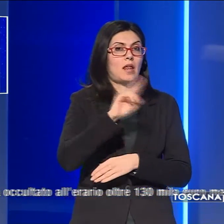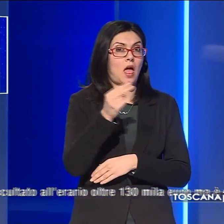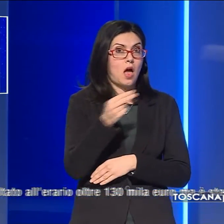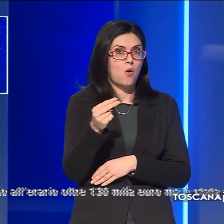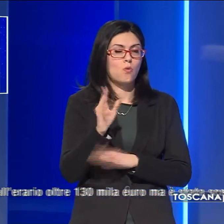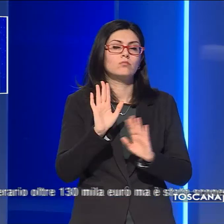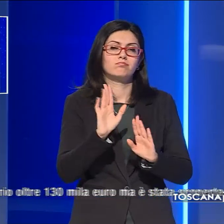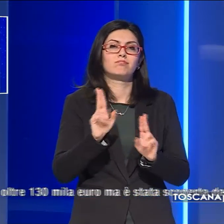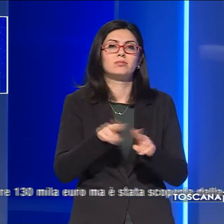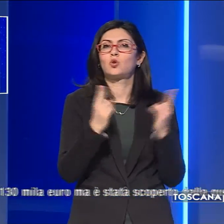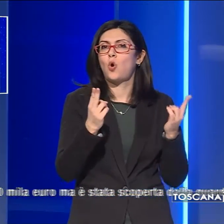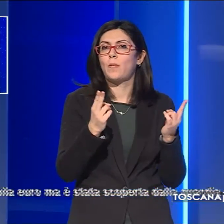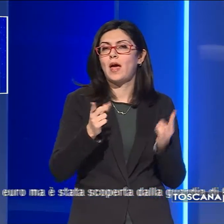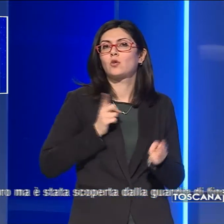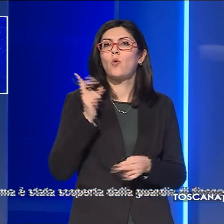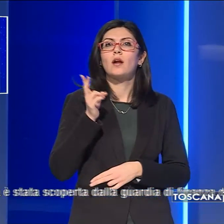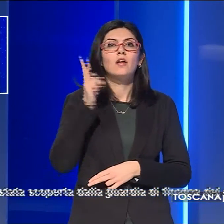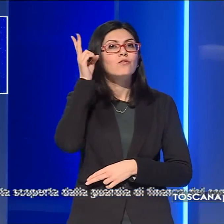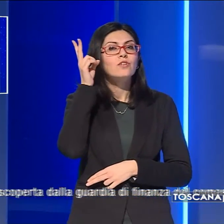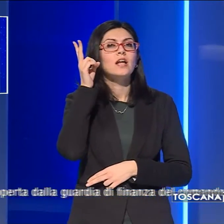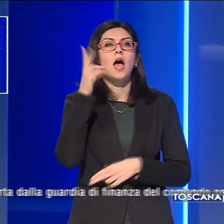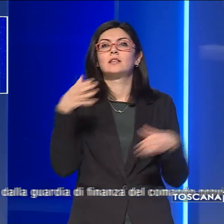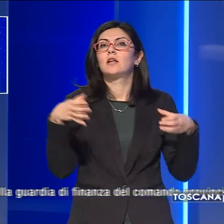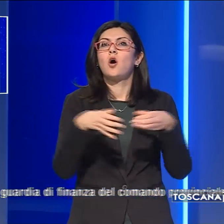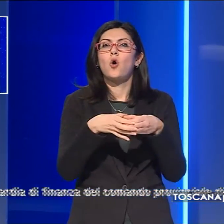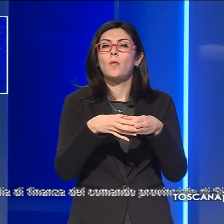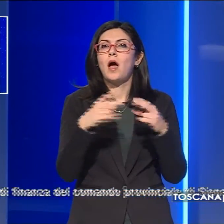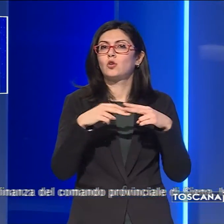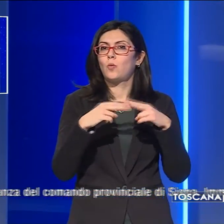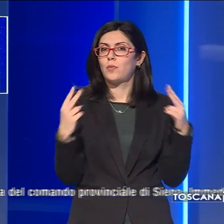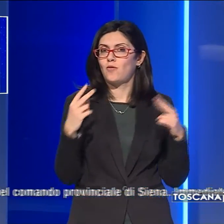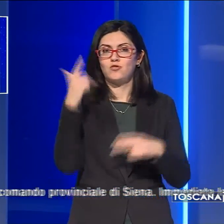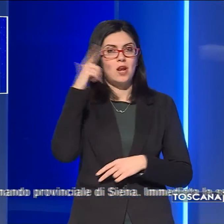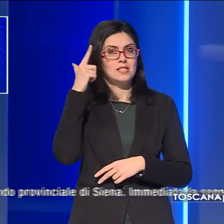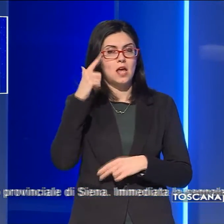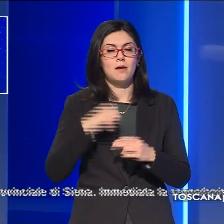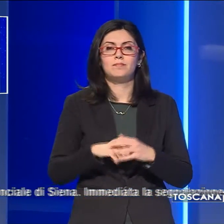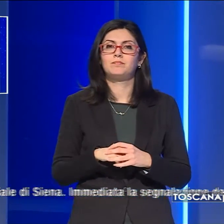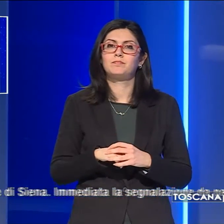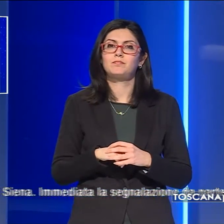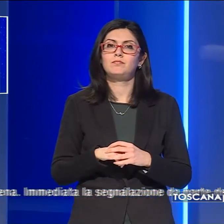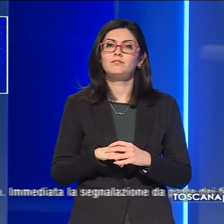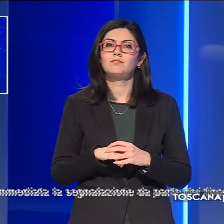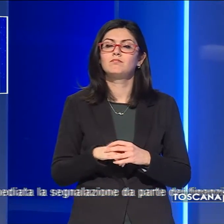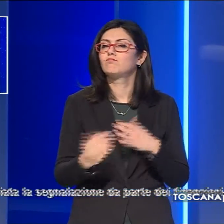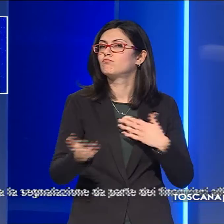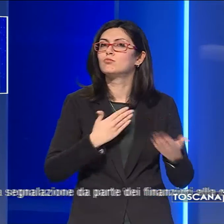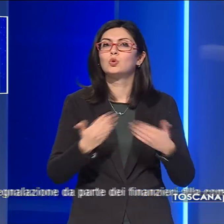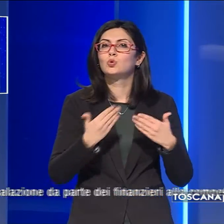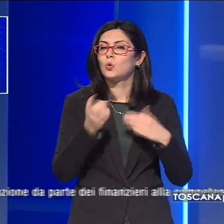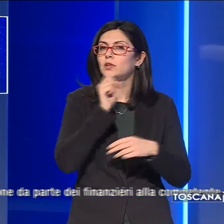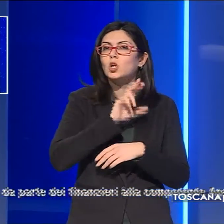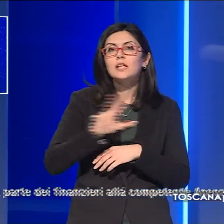ma è stata scoperta dalla Guardia di Finanza del Comando Provinciale di Siena. Immediata la